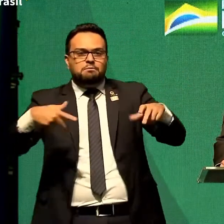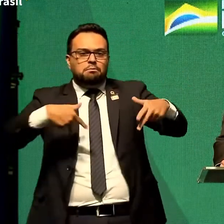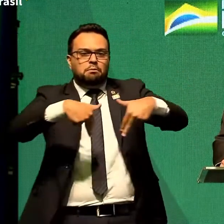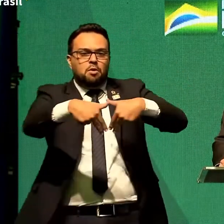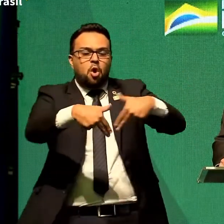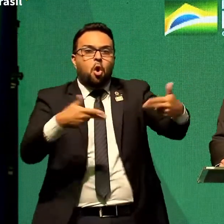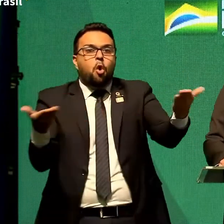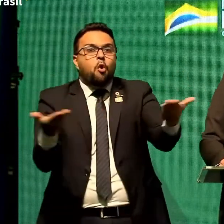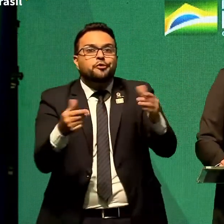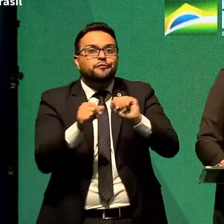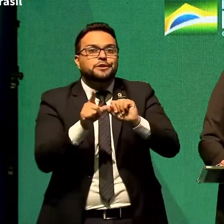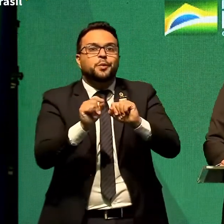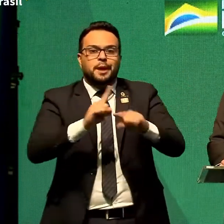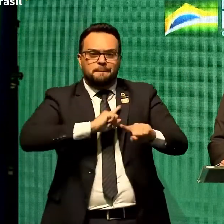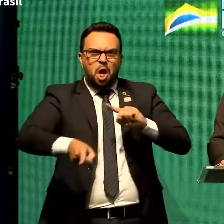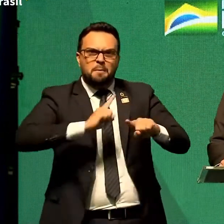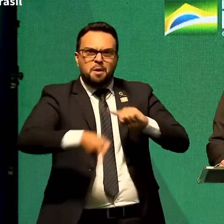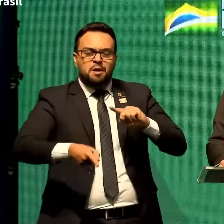fazendo o quê? em dia? Nada.